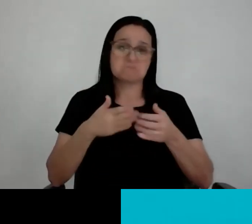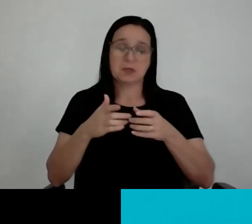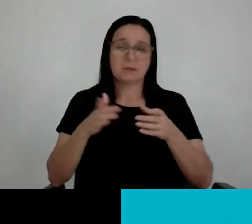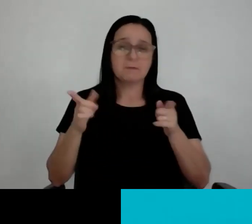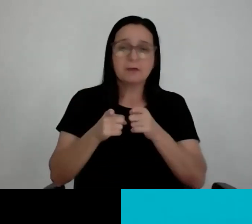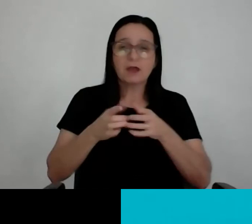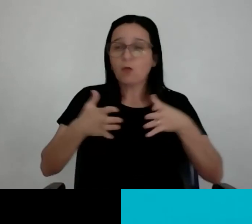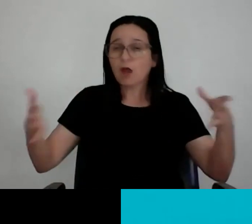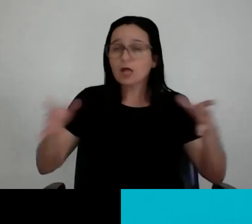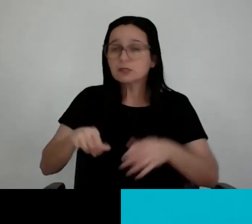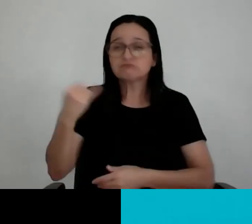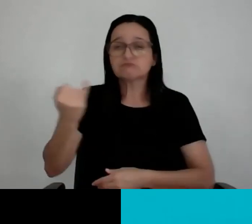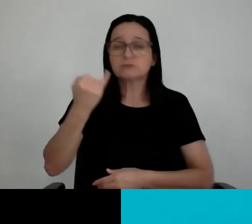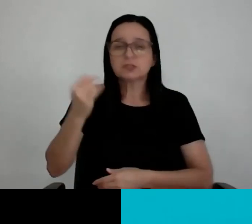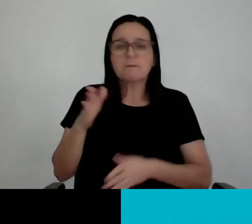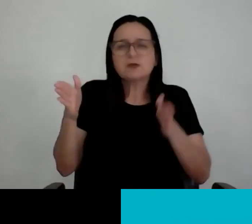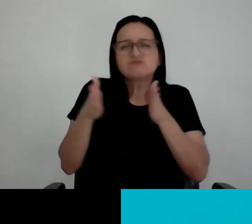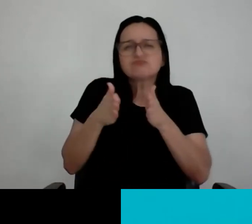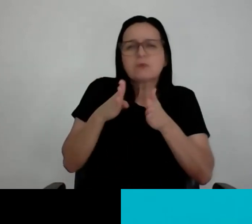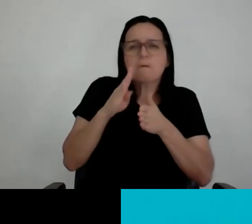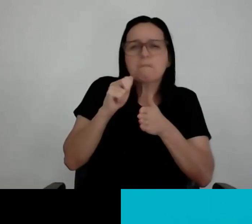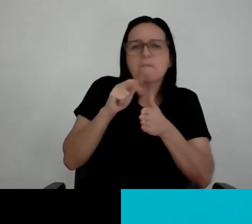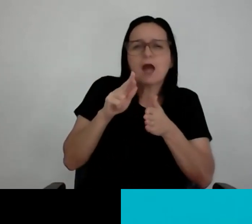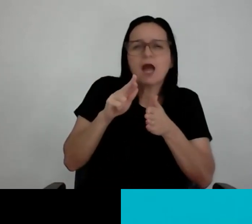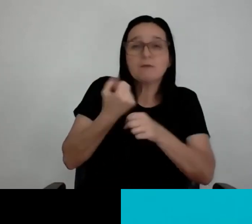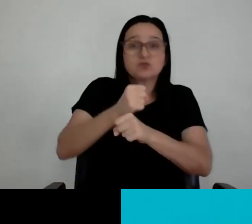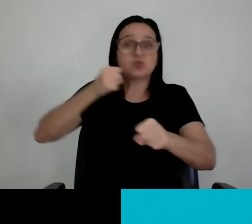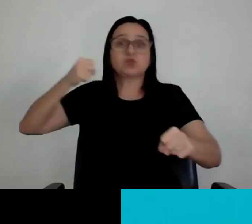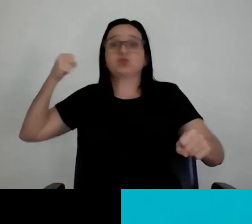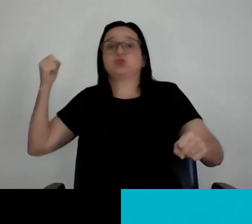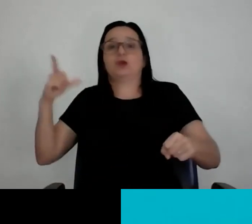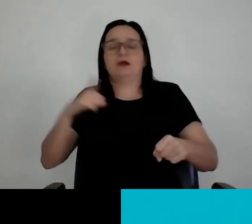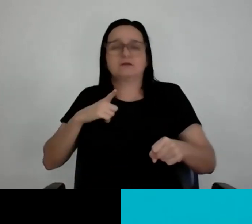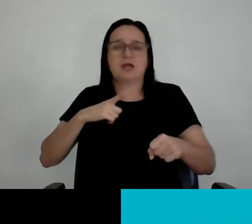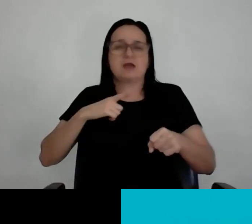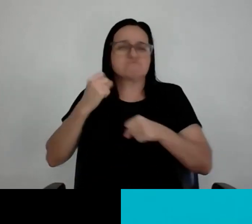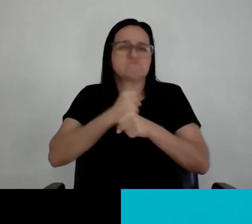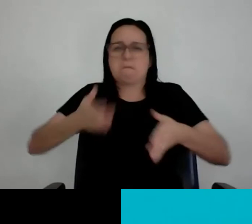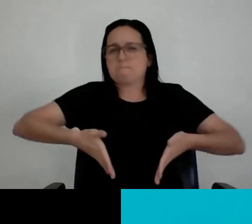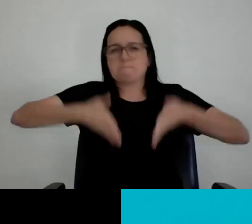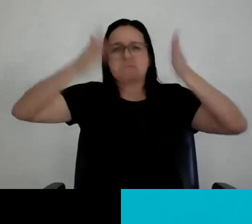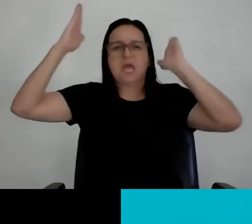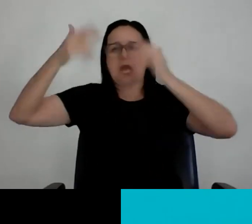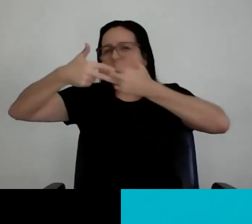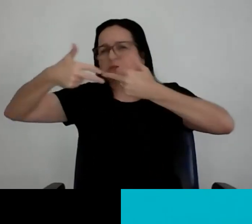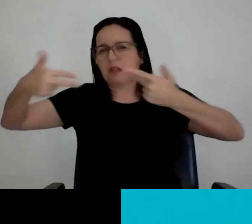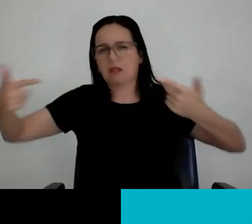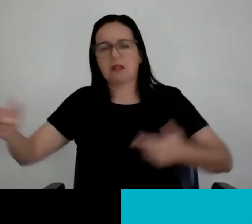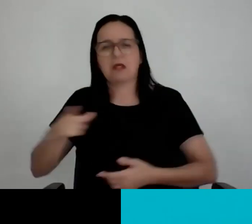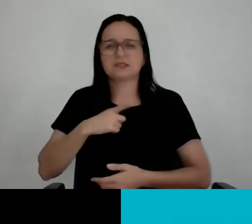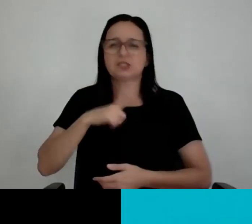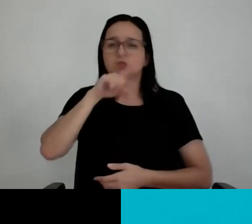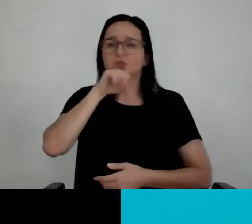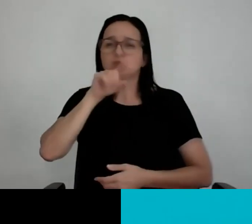gratificantes. Pode ser um barzinho desse tamaninho, pode ser um festival inteiro, pode ser um edifício maravilhoso, pode ser um ressort, pode ser um zoológico.